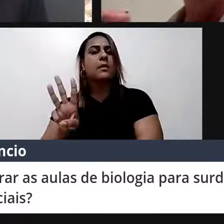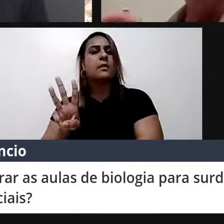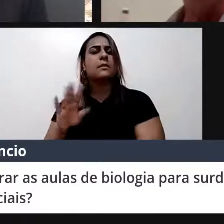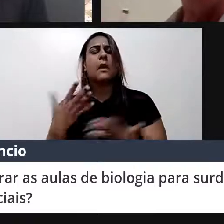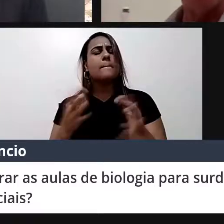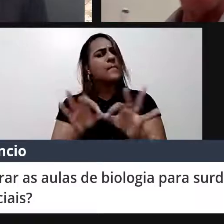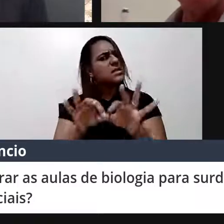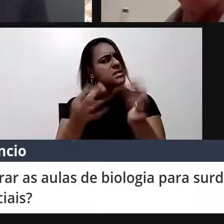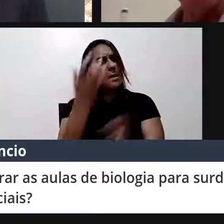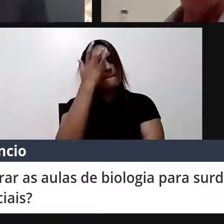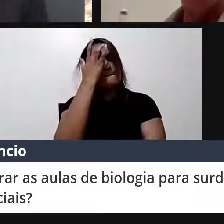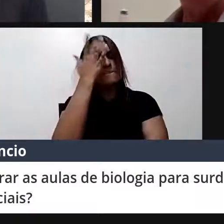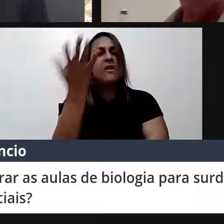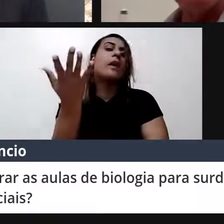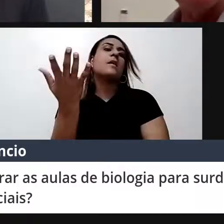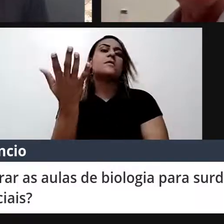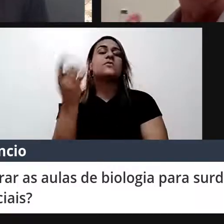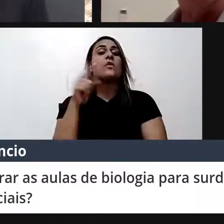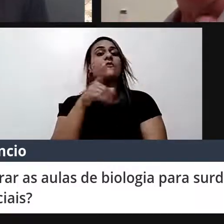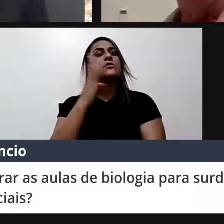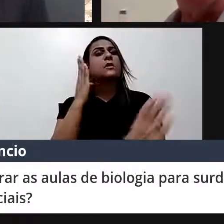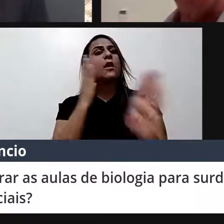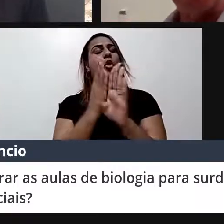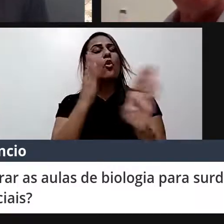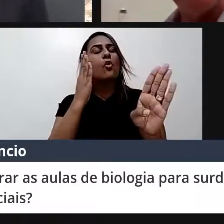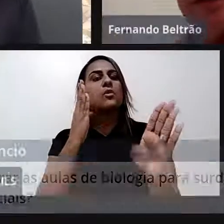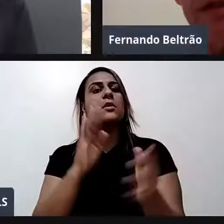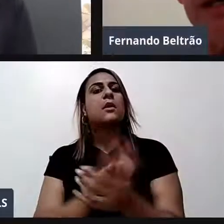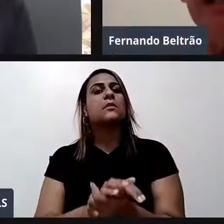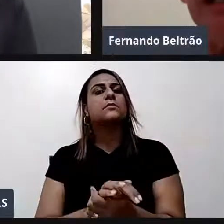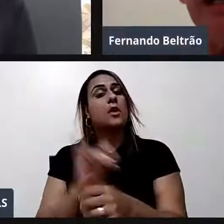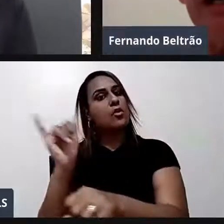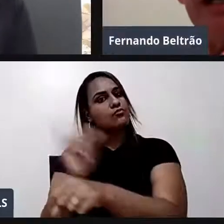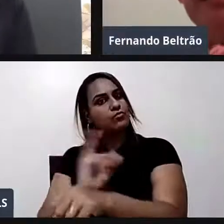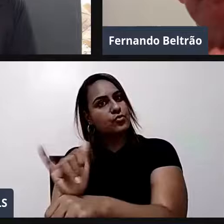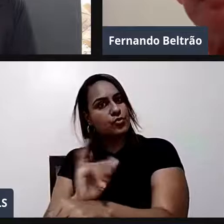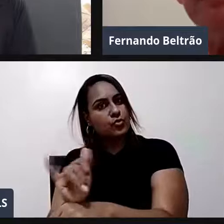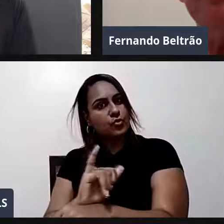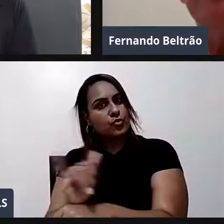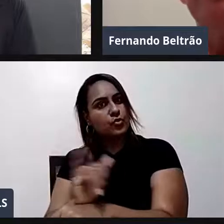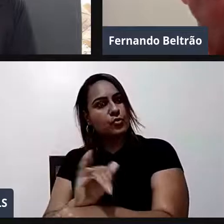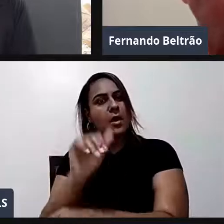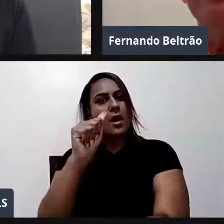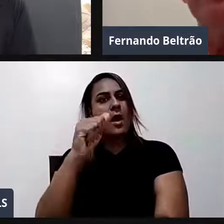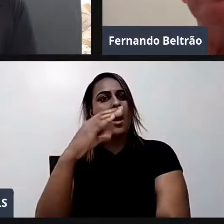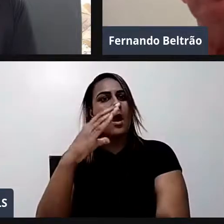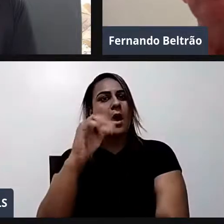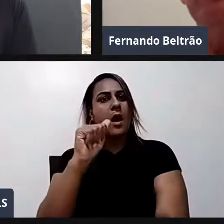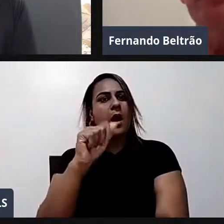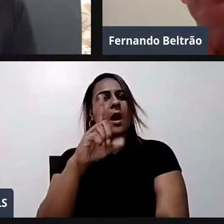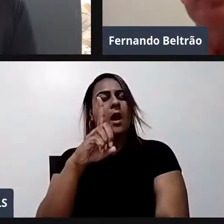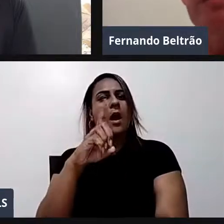Você acha direto no YouTube na Academia Fernandinho Beltrão.